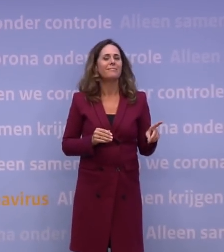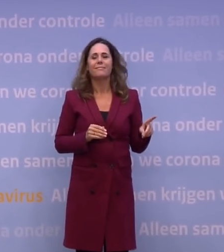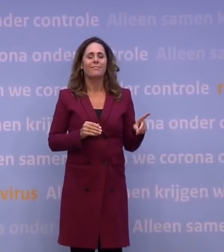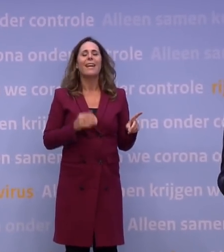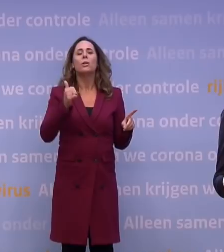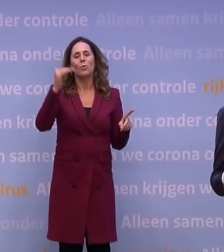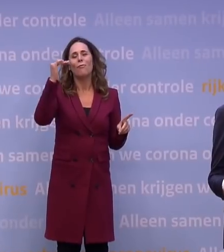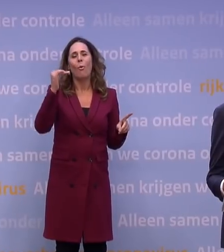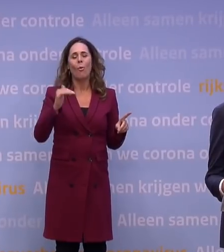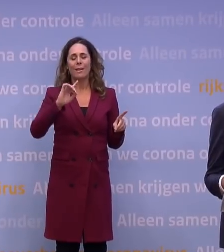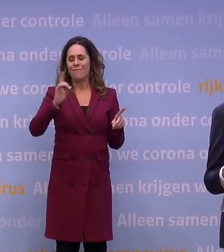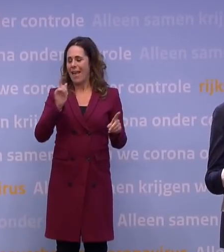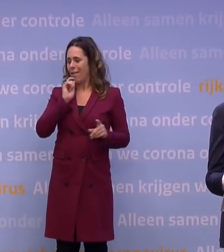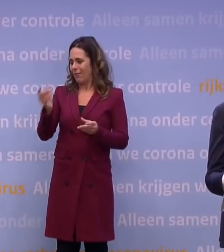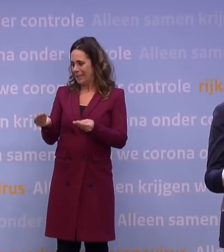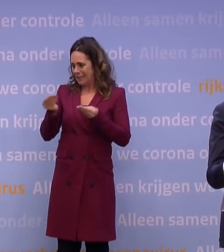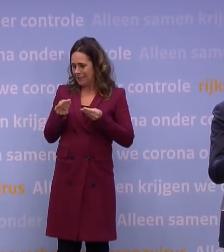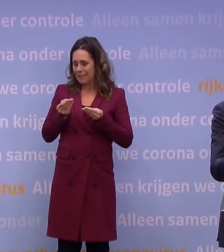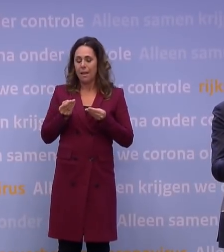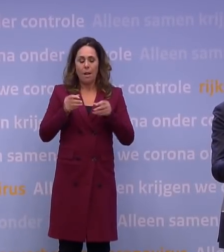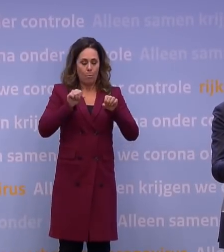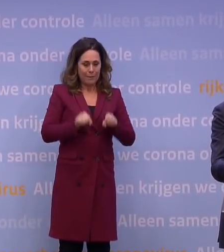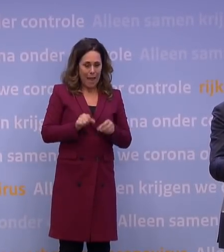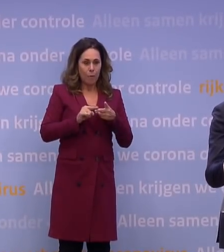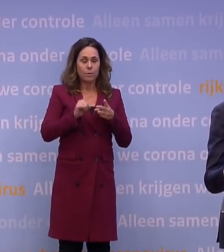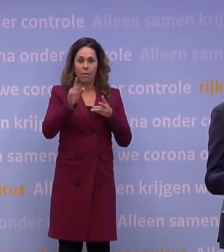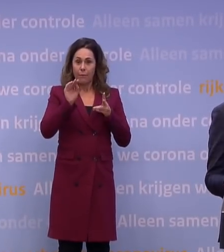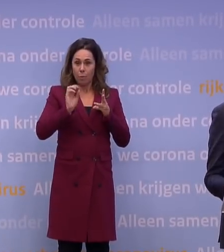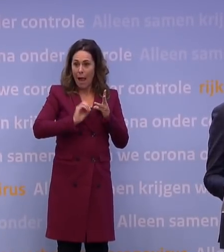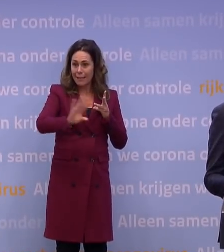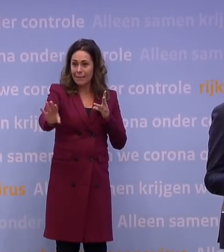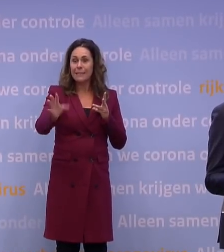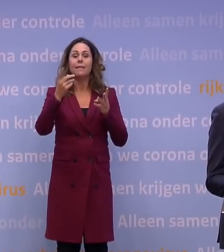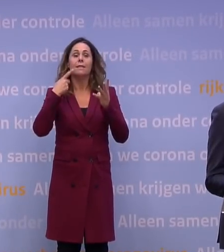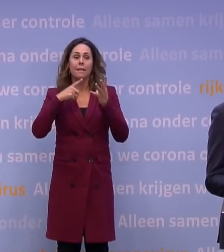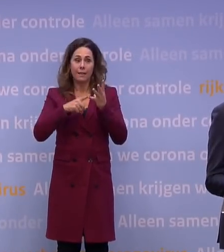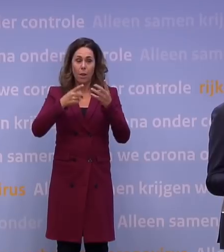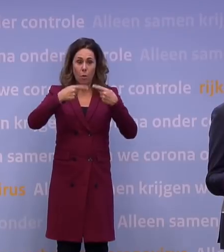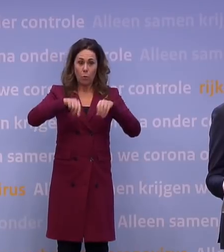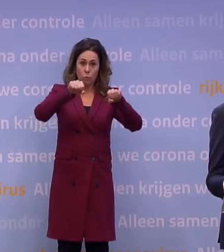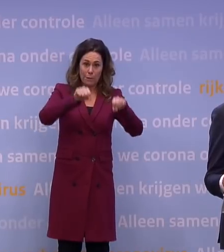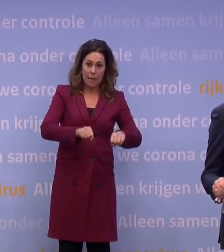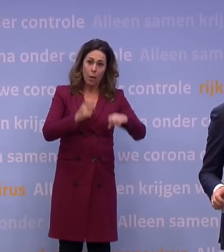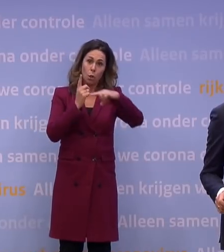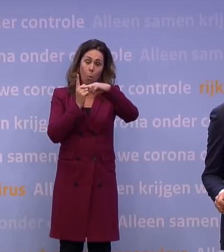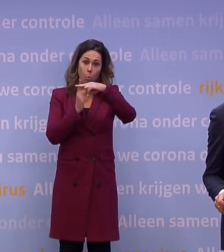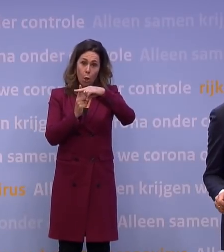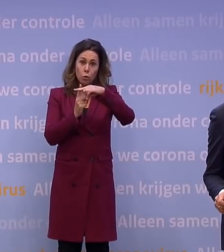de goede volgorde, dus wij krijgen het advies, we nemen daarover een besluit, daarover informeren we u en daarna sturen we ons besluit met